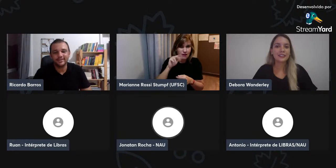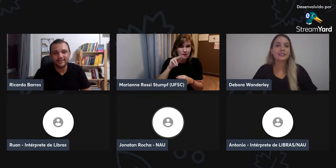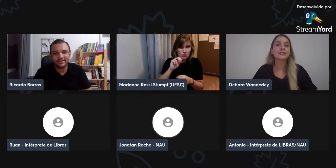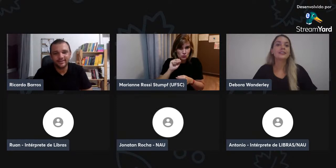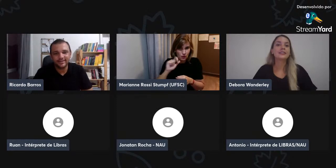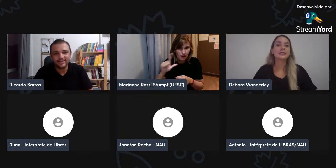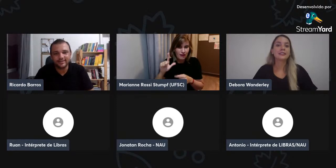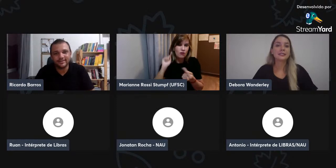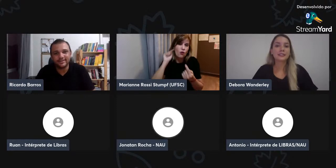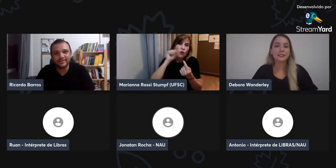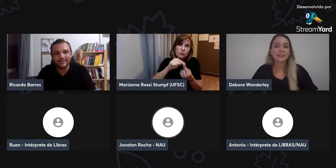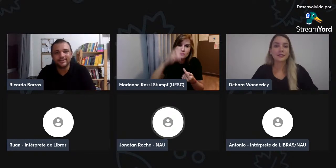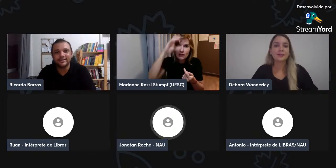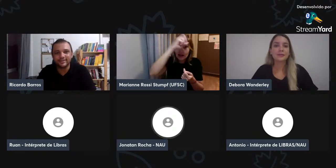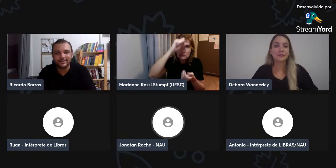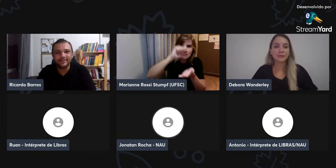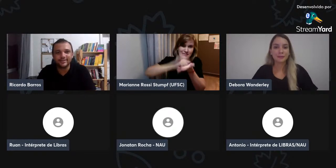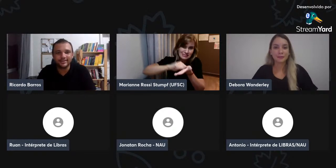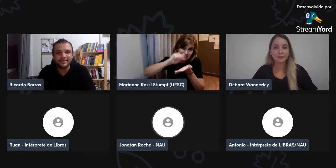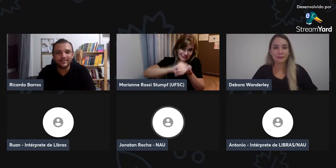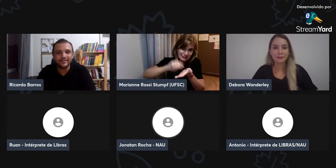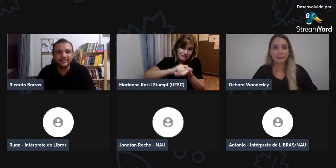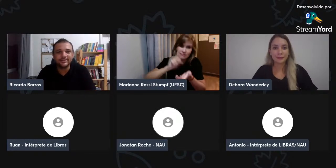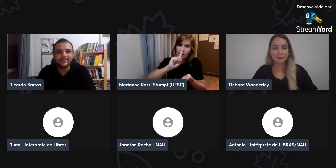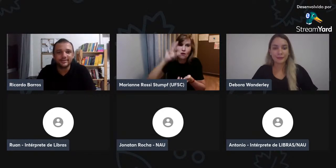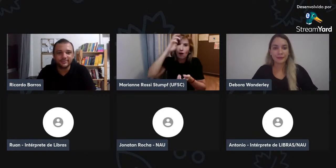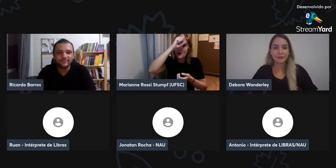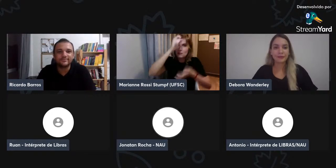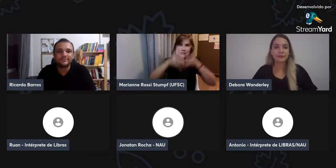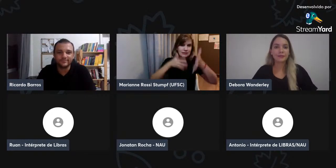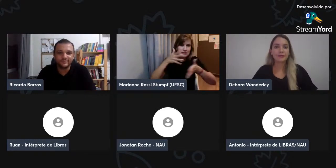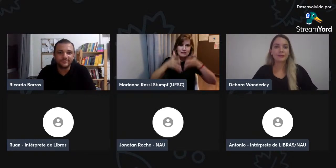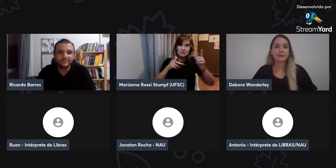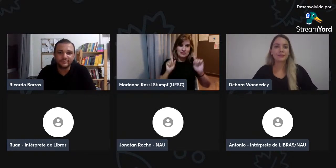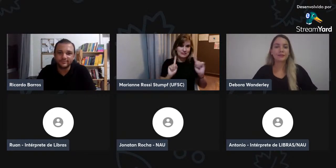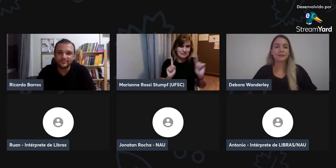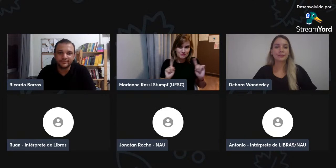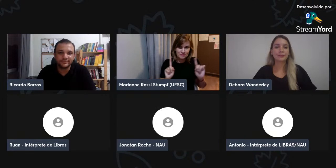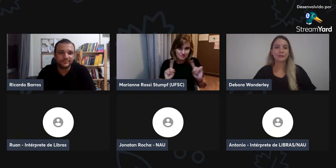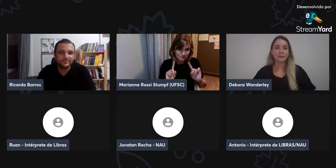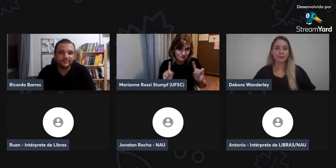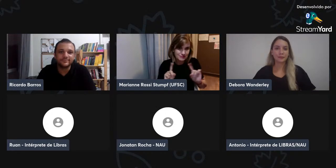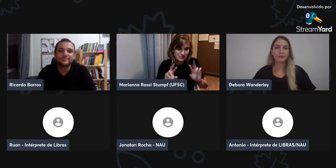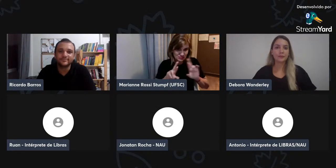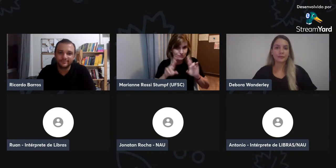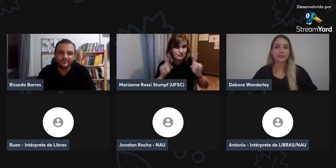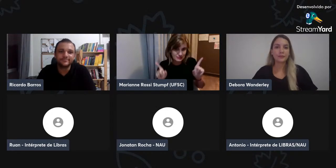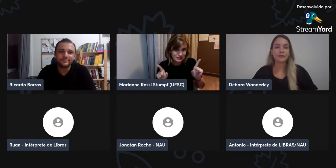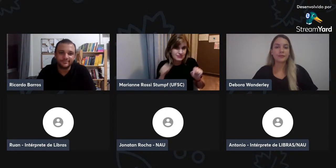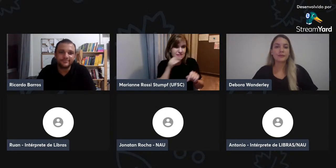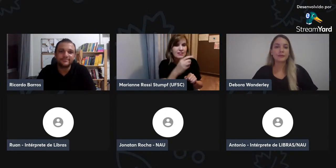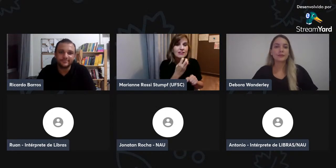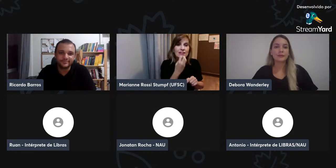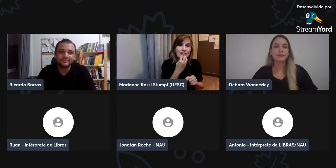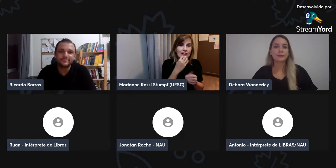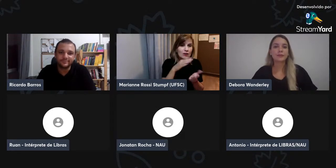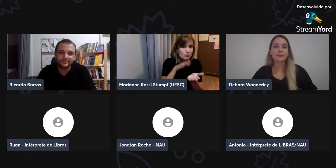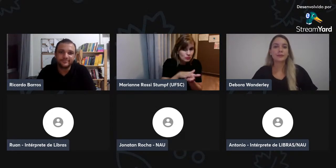Então, esse material, né, esse manual, para se aprender a escrita de sinais, não tinha, né,